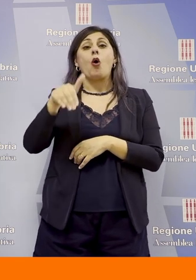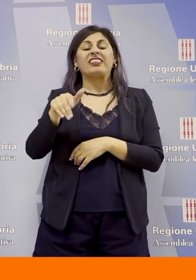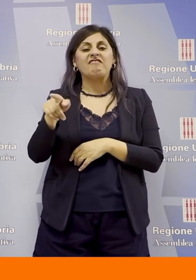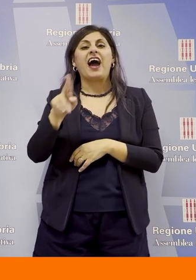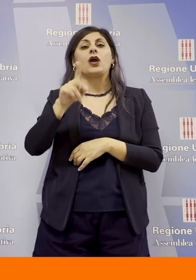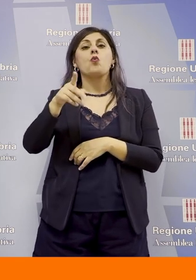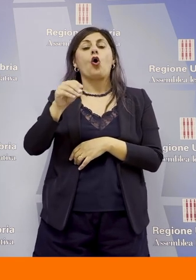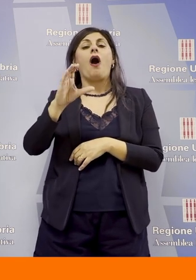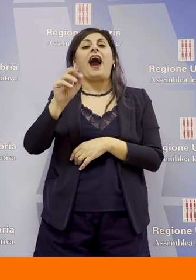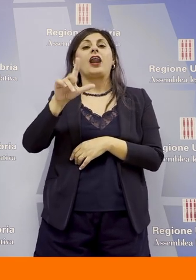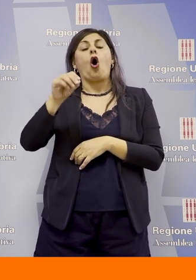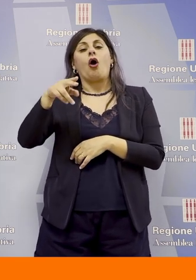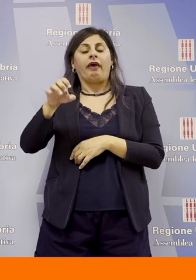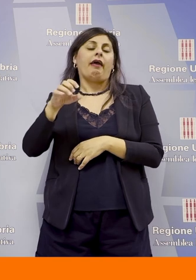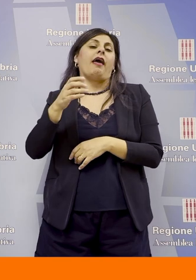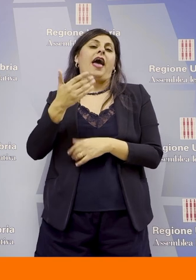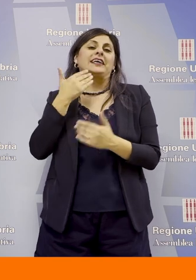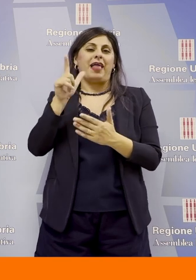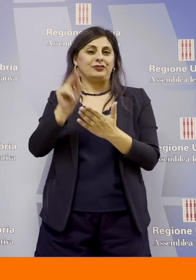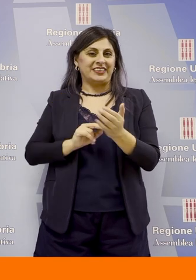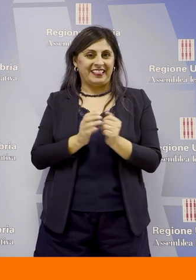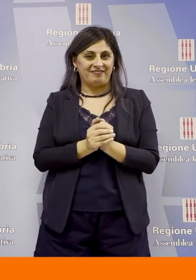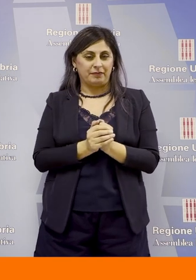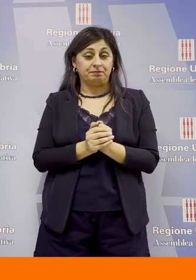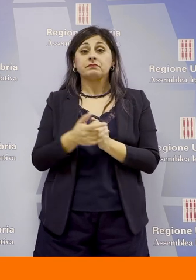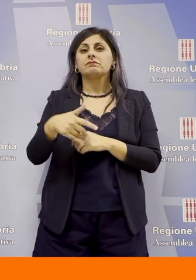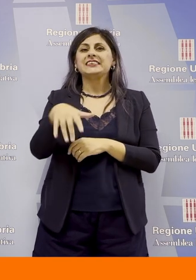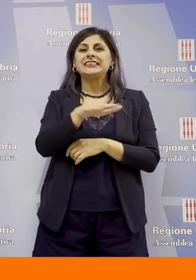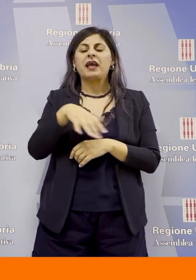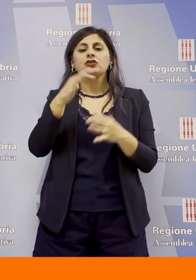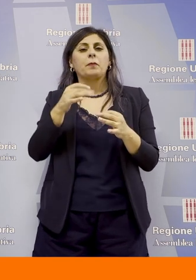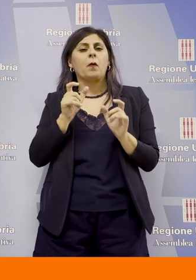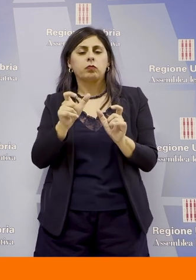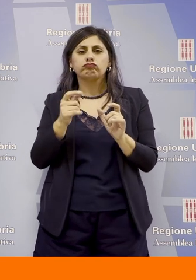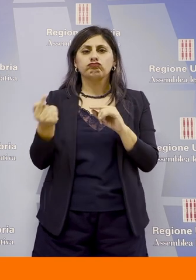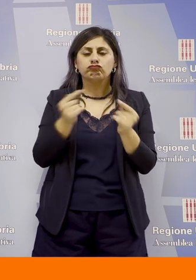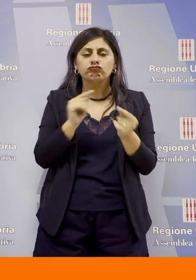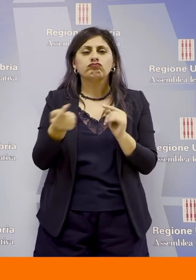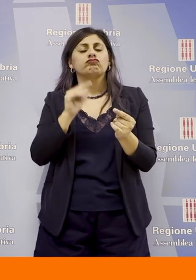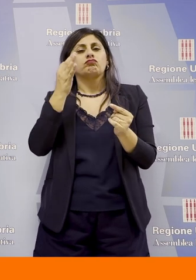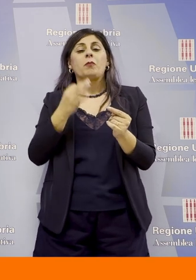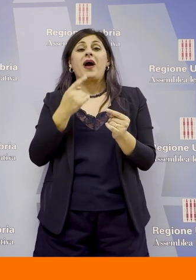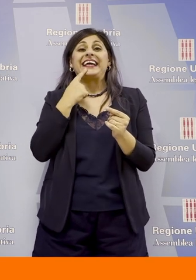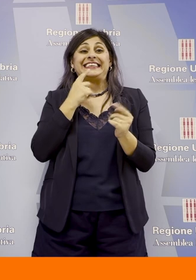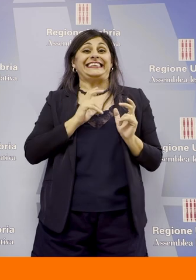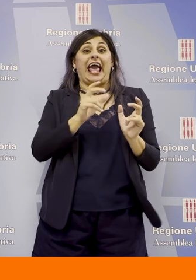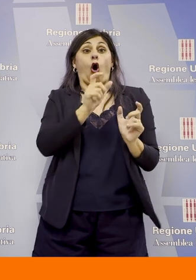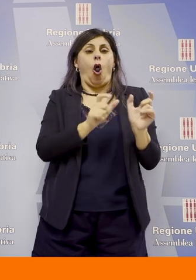Carlone, dell'Assemblea Legislativa Nello spazio riservato ad interlocuzioni con i comuni e gli stakeholders hanno preso la